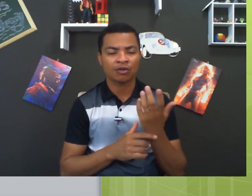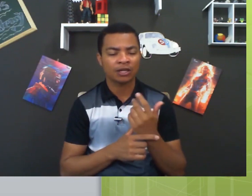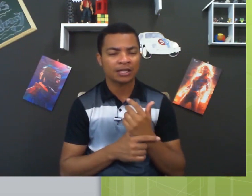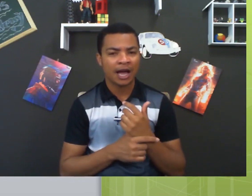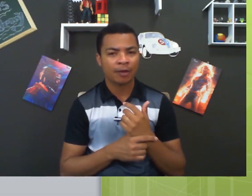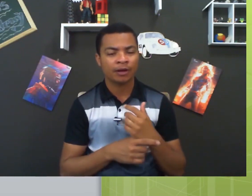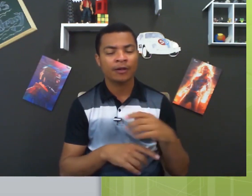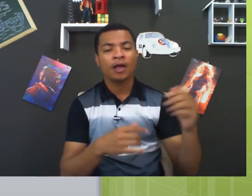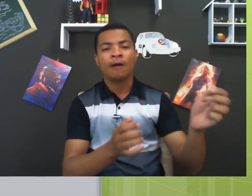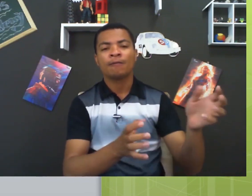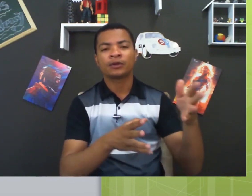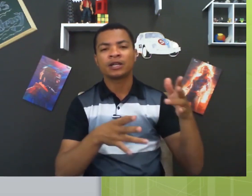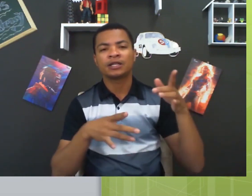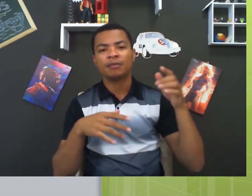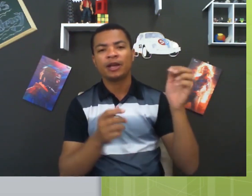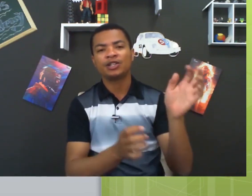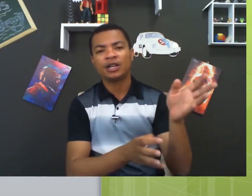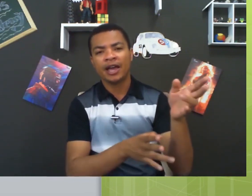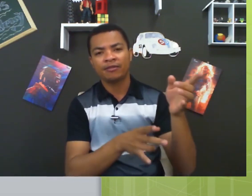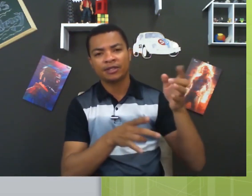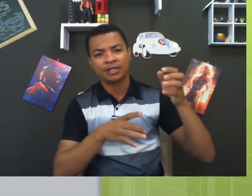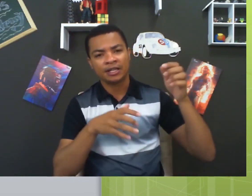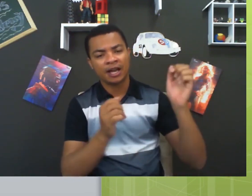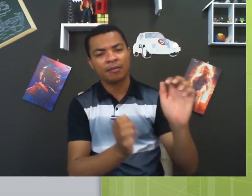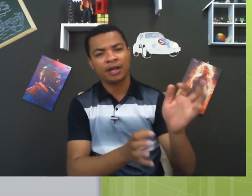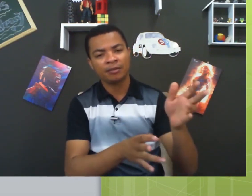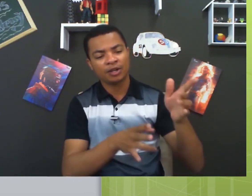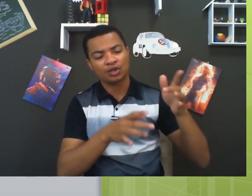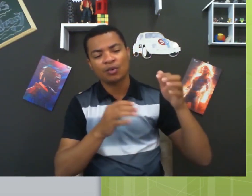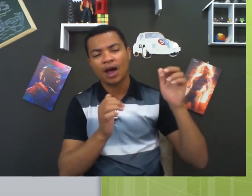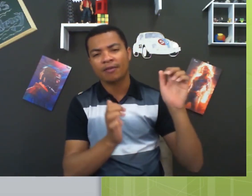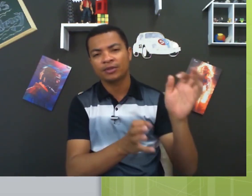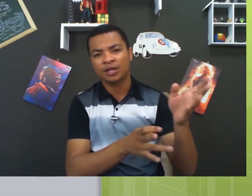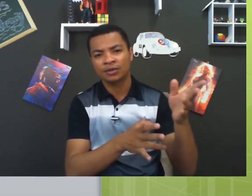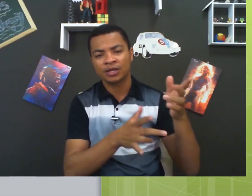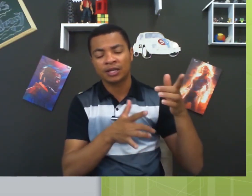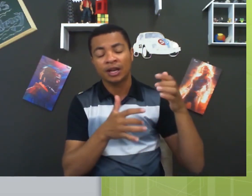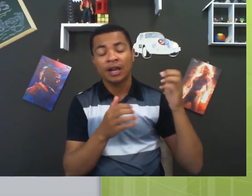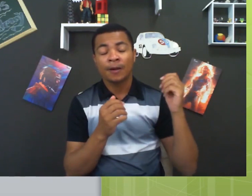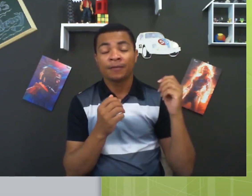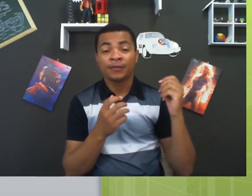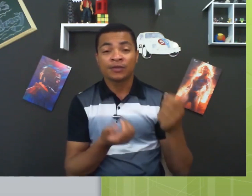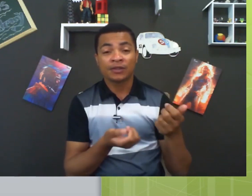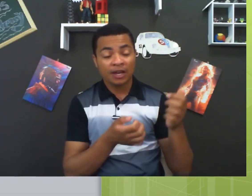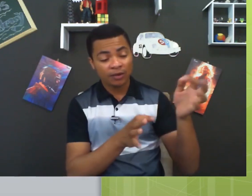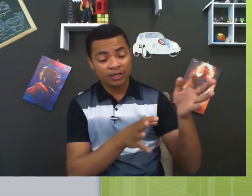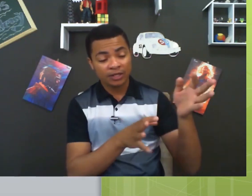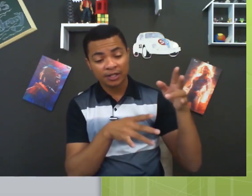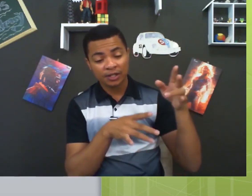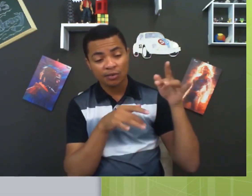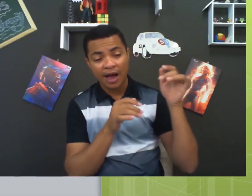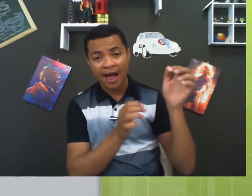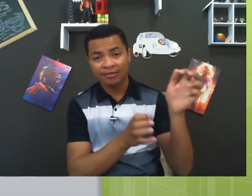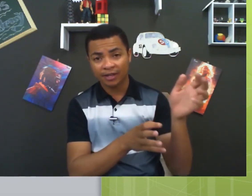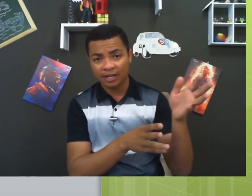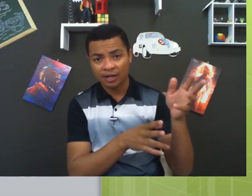cordas da harpa. Então tem que ser bem de leve assim, tá? Bem suave os dedos assim. Se você não conseguir fazer suave aqui,